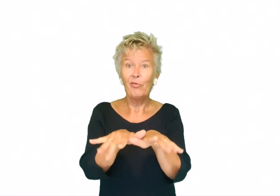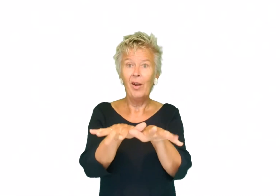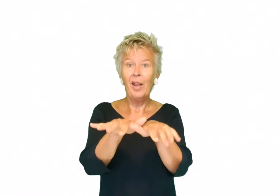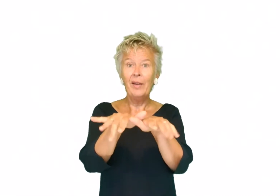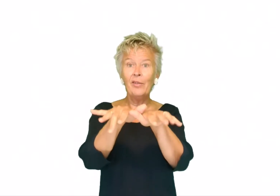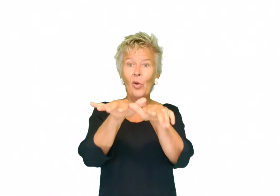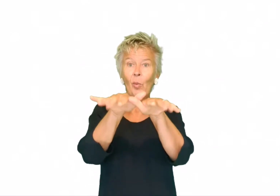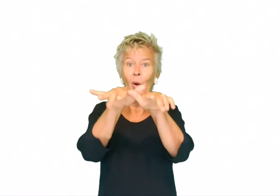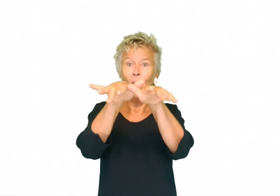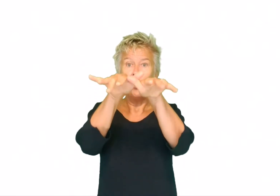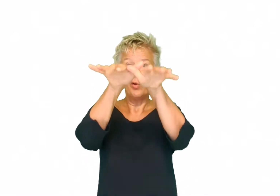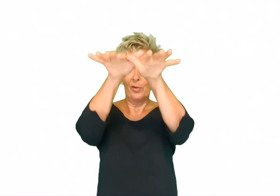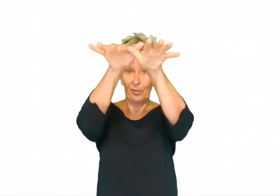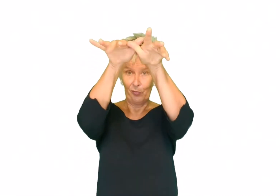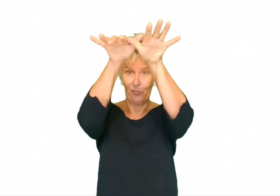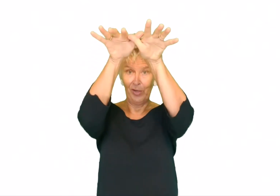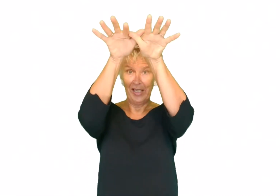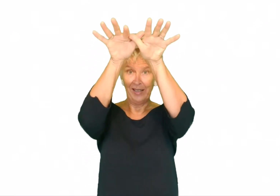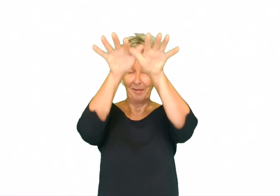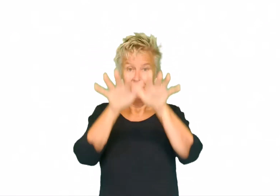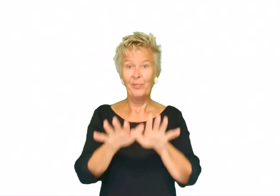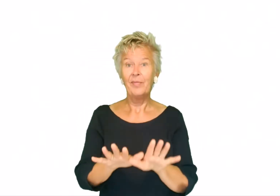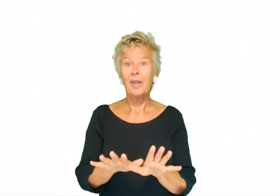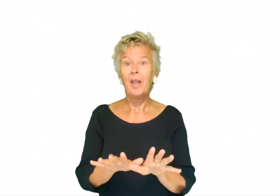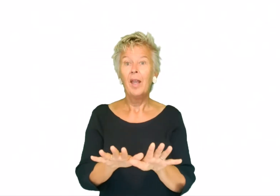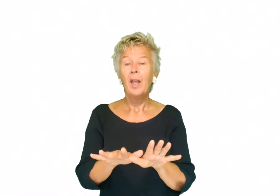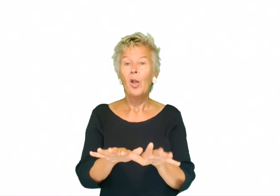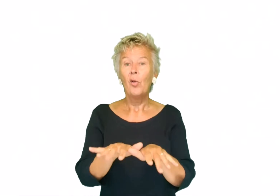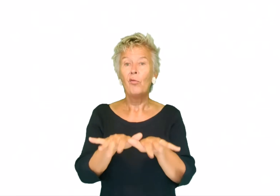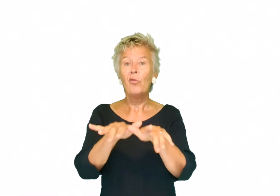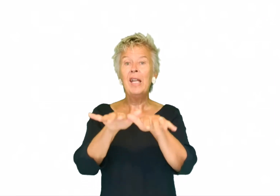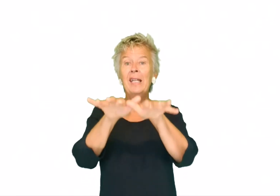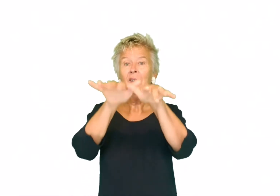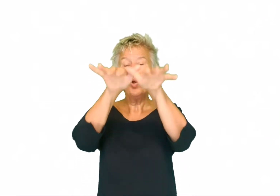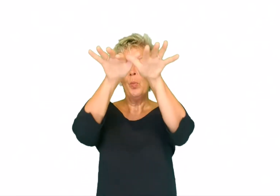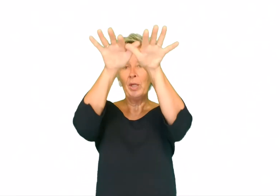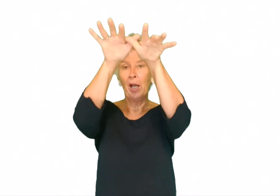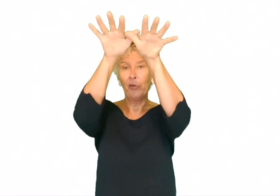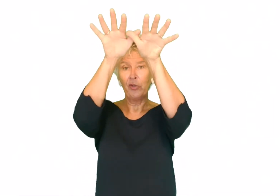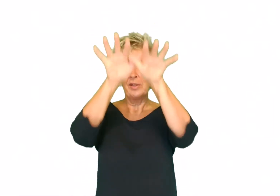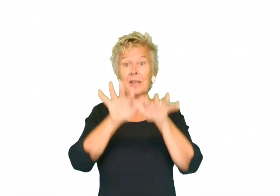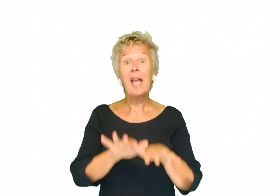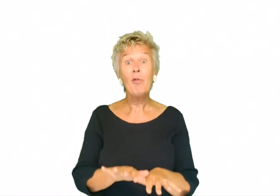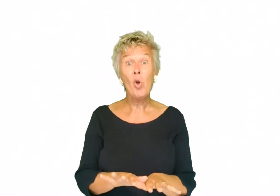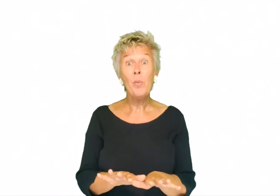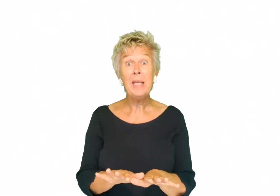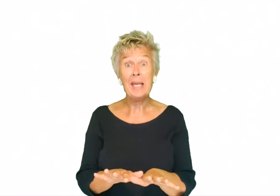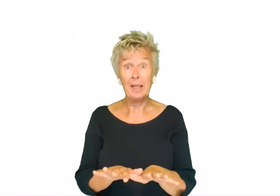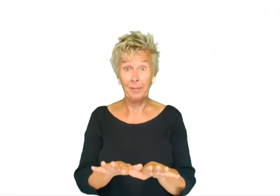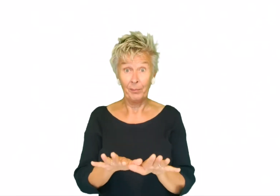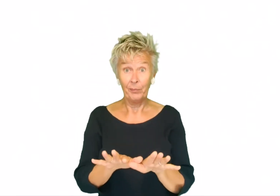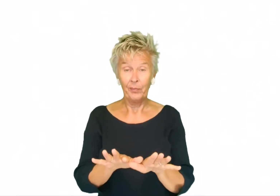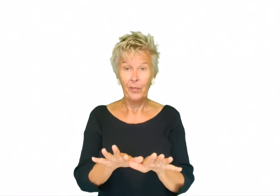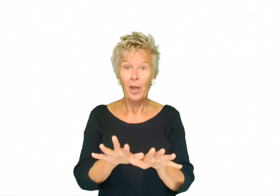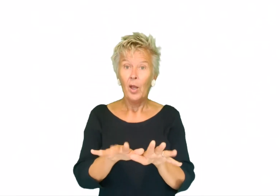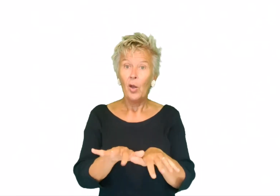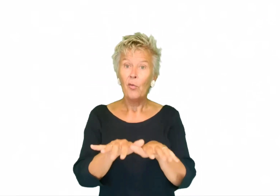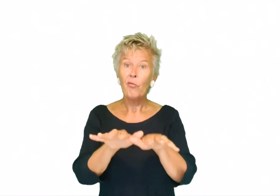vlad het omhoog. Vlinder. Een vlinder op je hand, dat gaan we combineren. Een